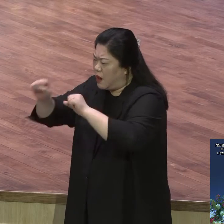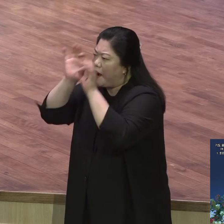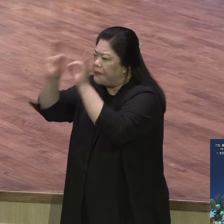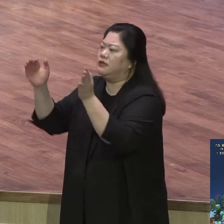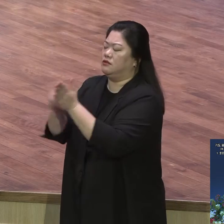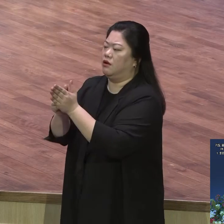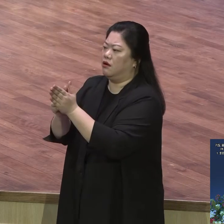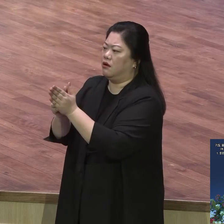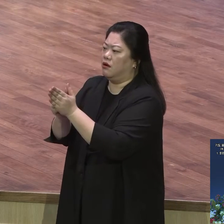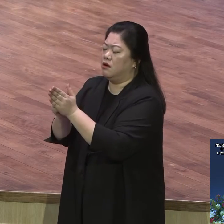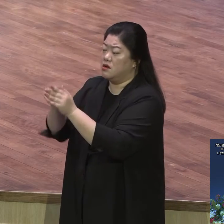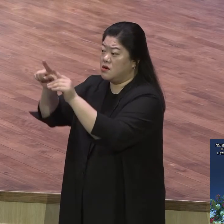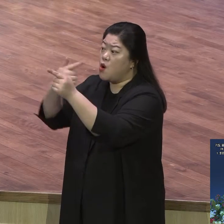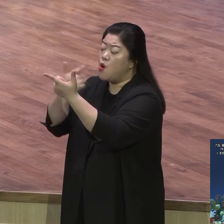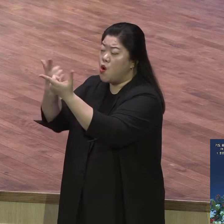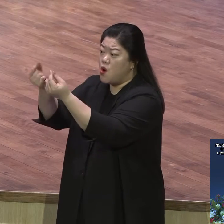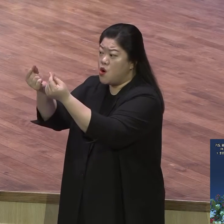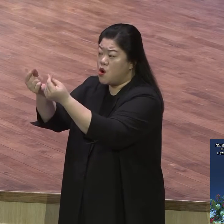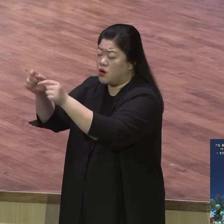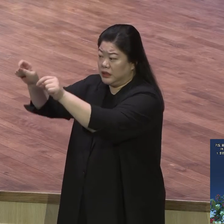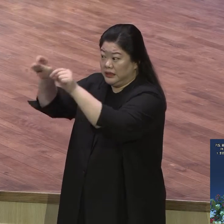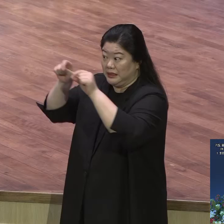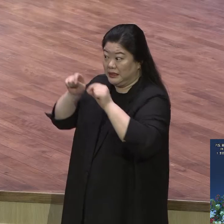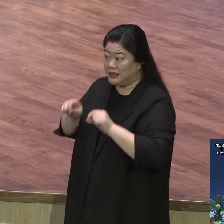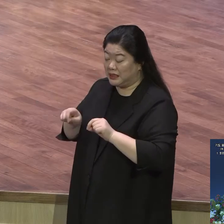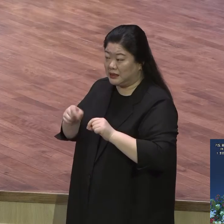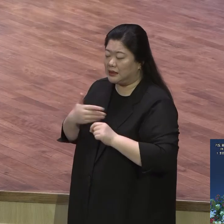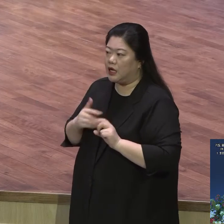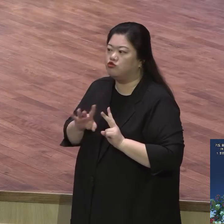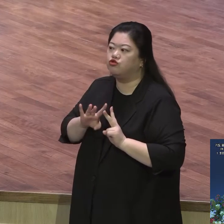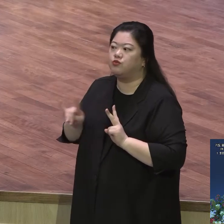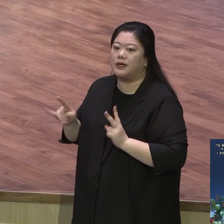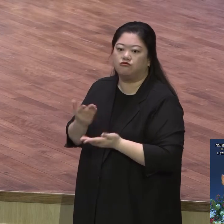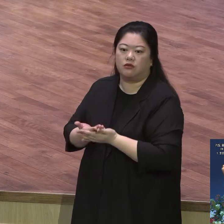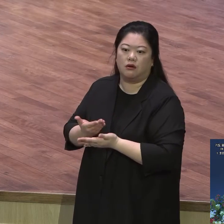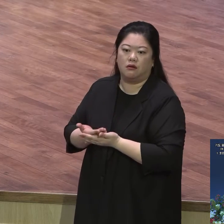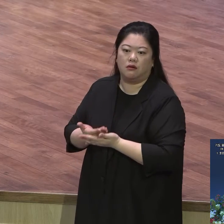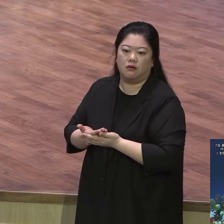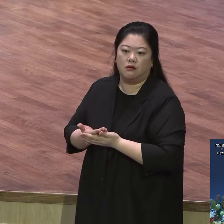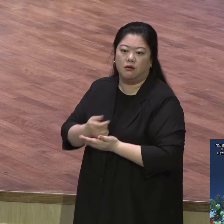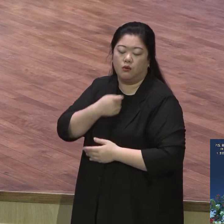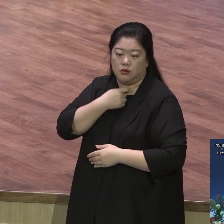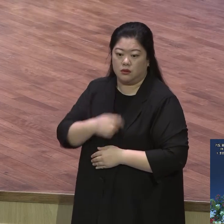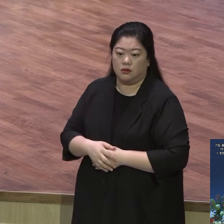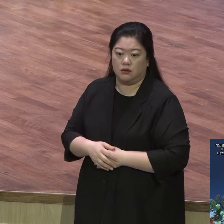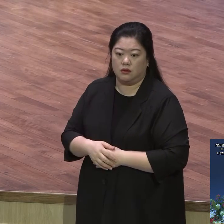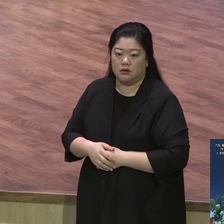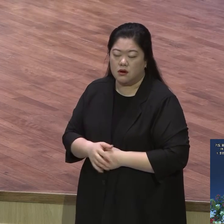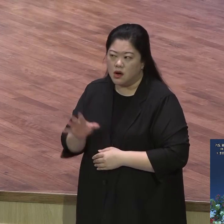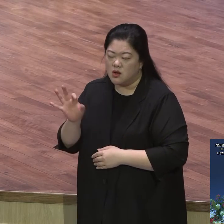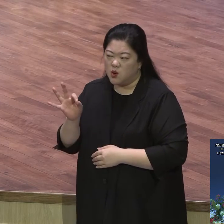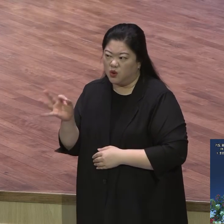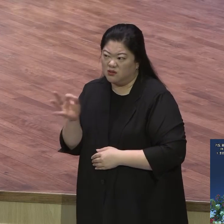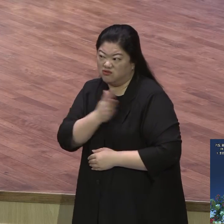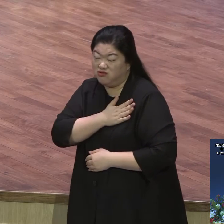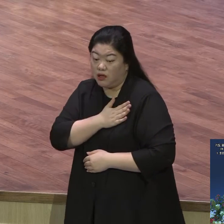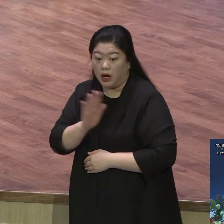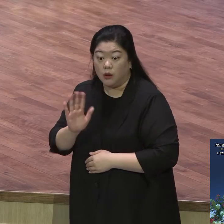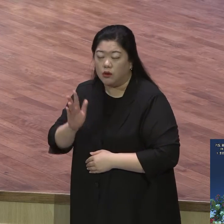임하게 해주세요 돈 달라 자리 달라 안 했어요 성령을 갑줄로 왜 그랬습니까